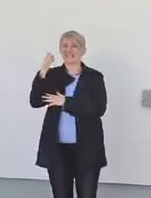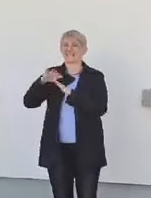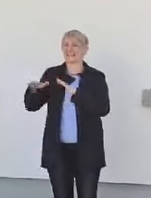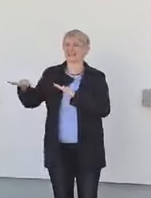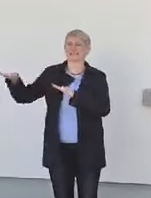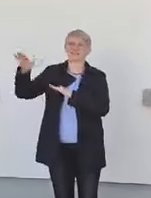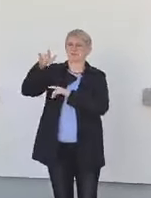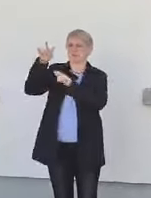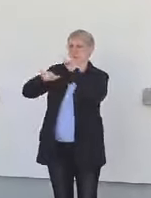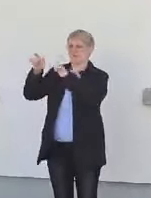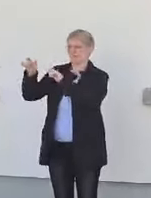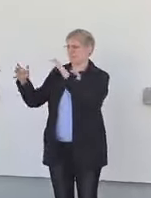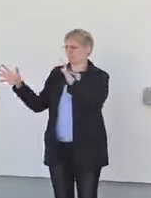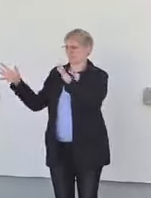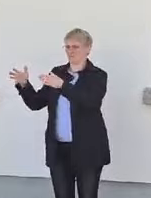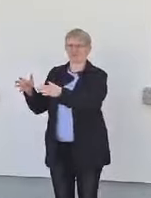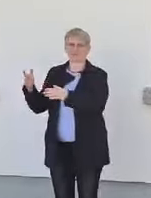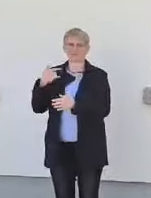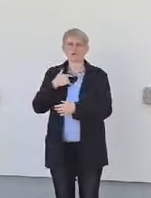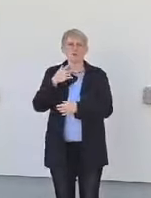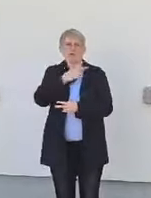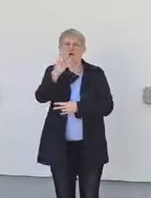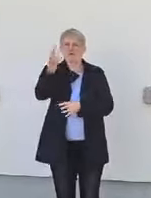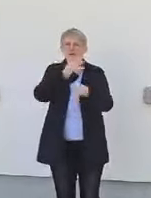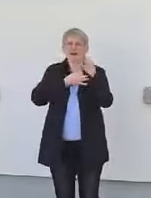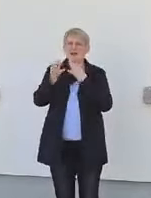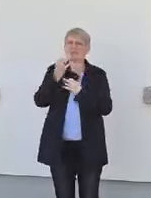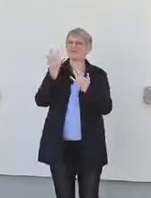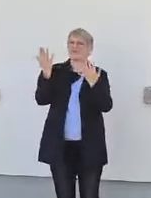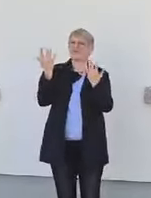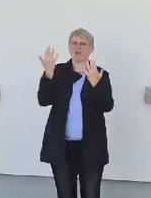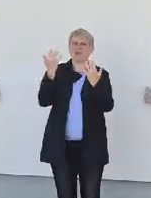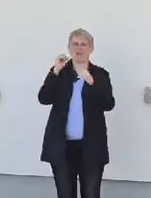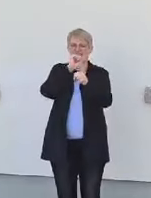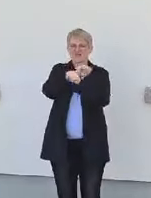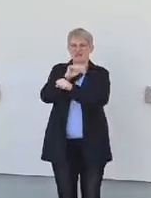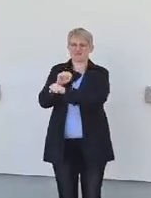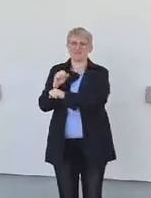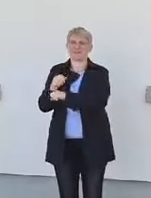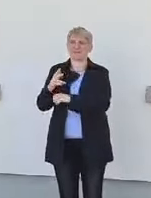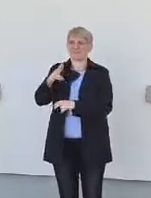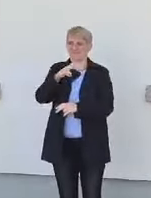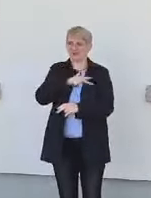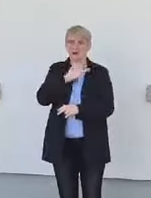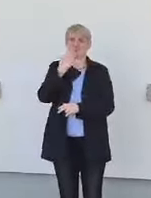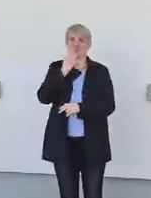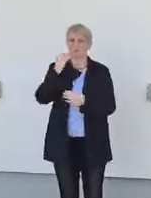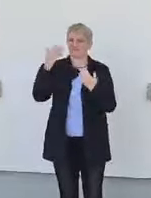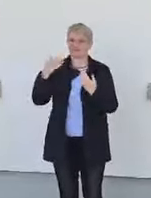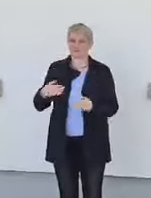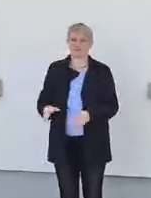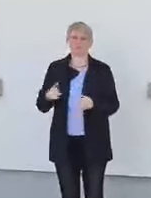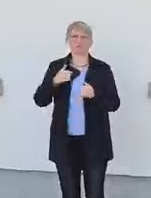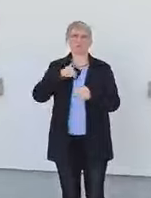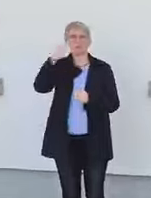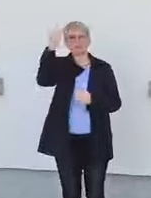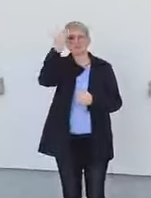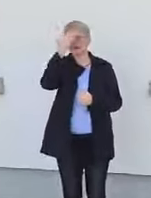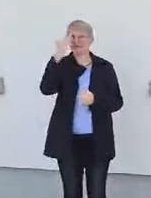werde oft in den Rundgängen gefragt, wie viele Inhaftierte denn tatsächlich Juden hier in Dachau waren. Und wenn man sich einfach diese zwölf Jahre